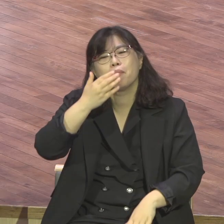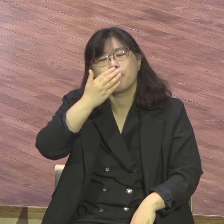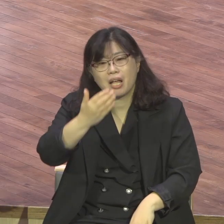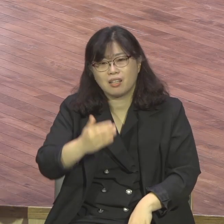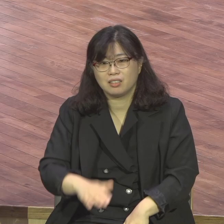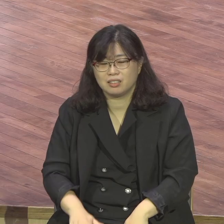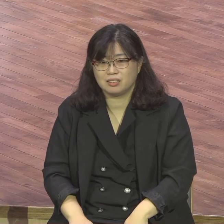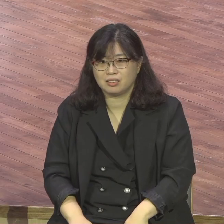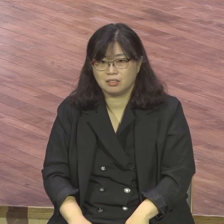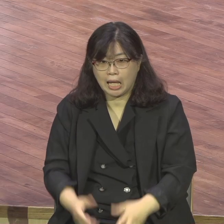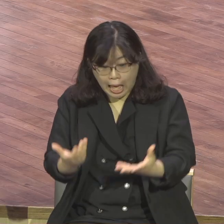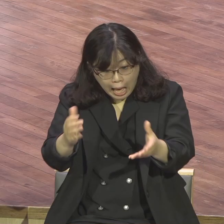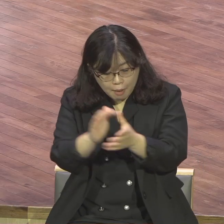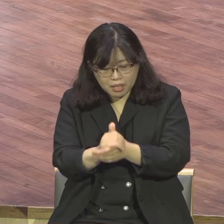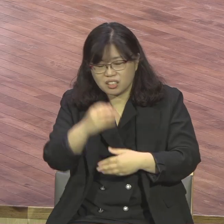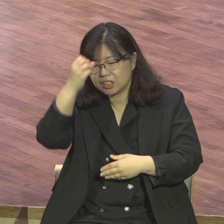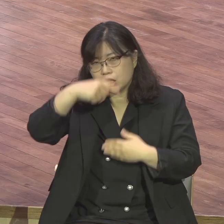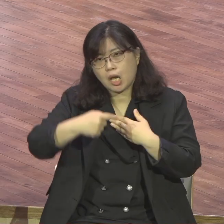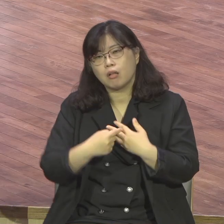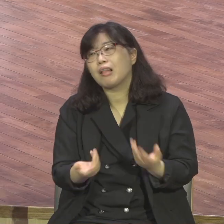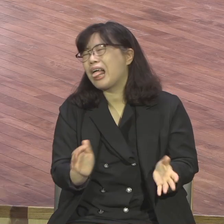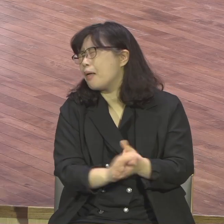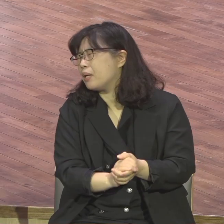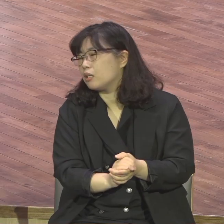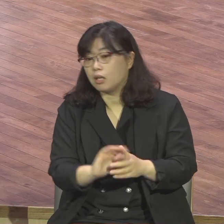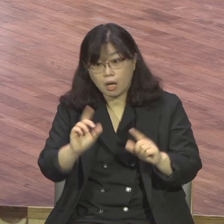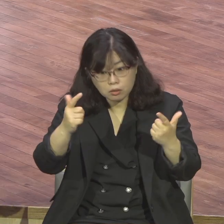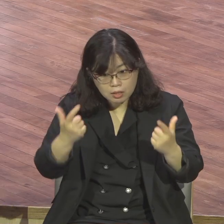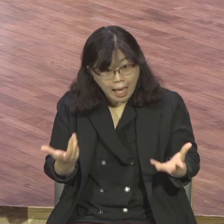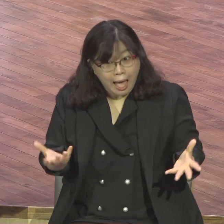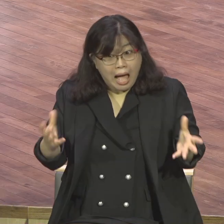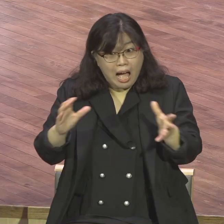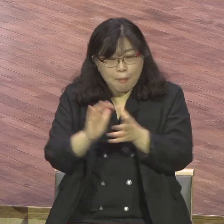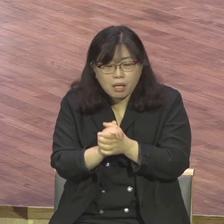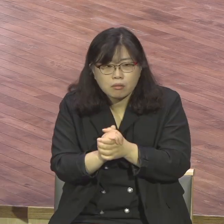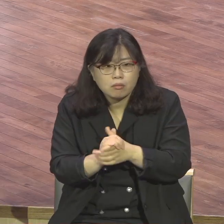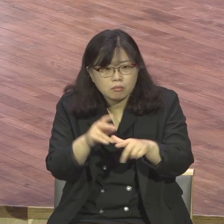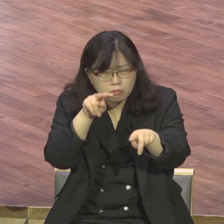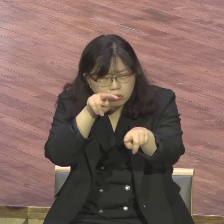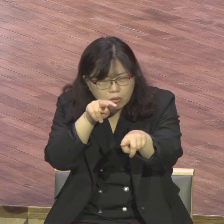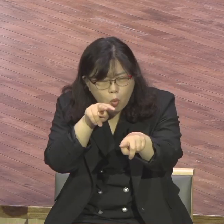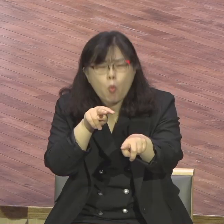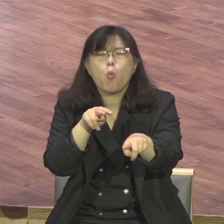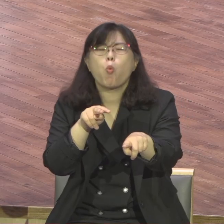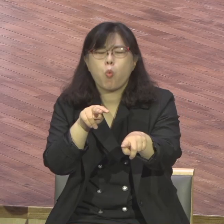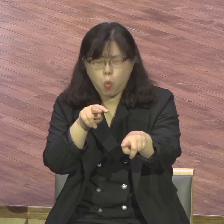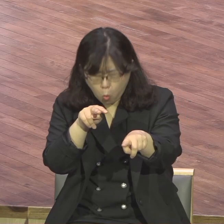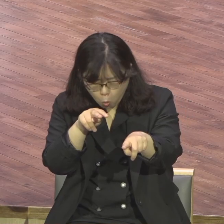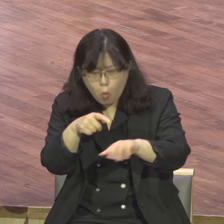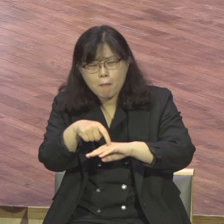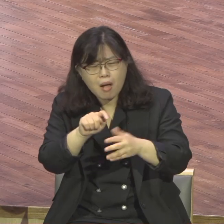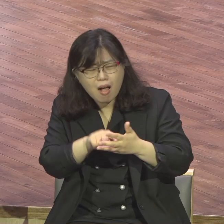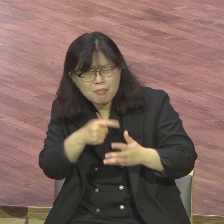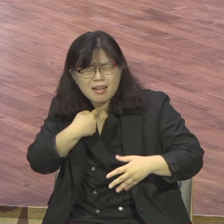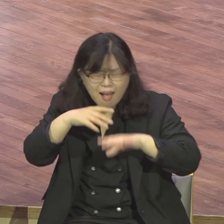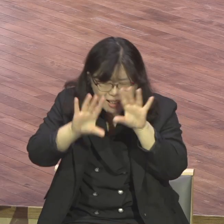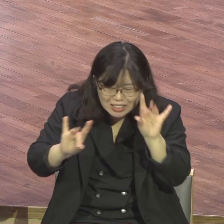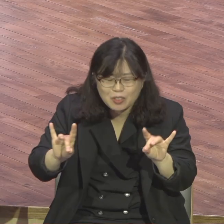하나님 앞에 강구하는 기도 아닙니까 아멘 나와야지 잔양이 얼마나 우리에게 잔양 하나님